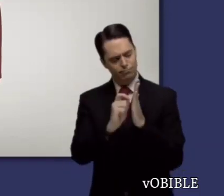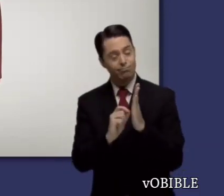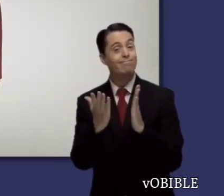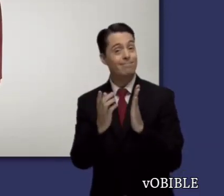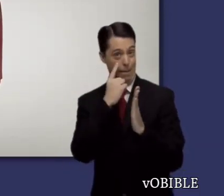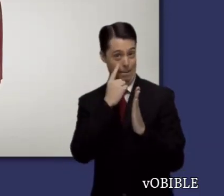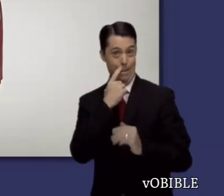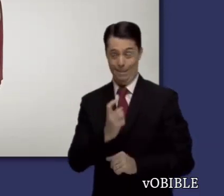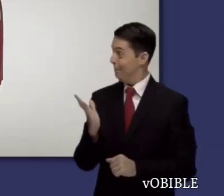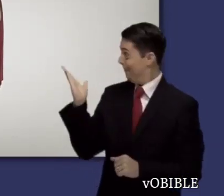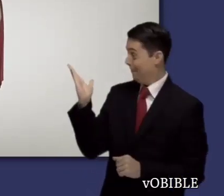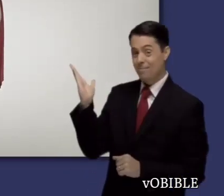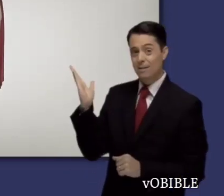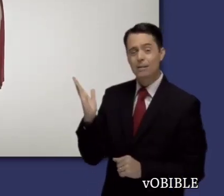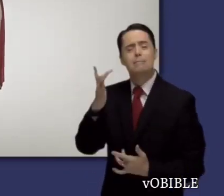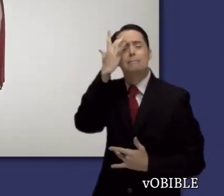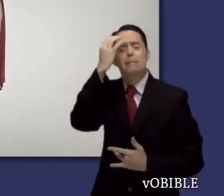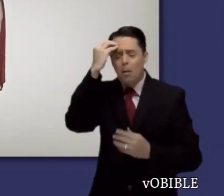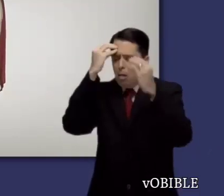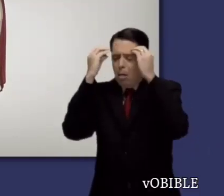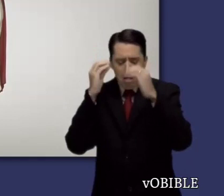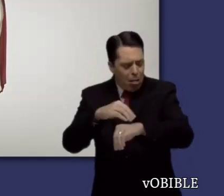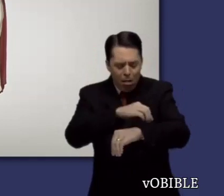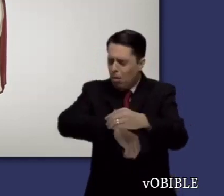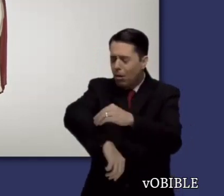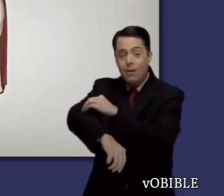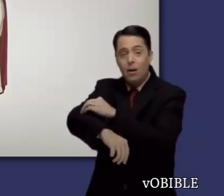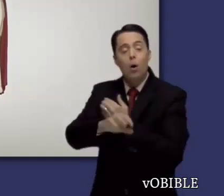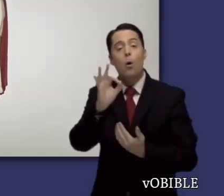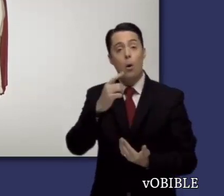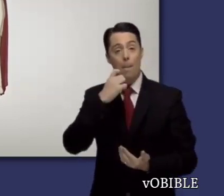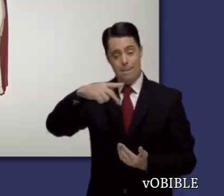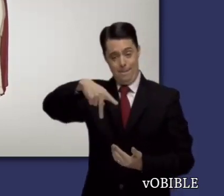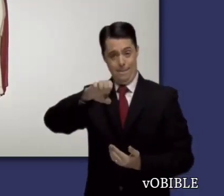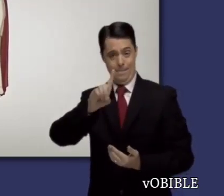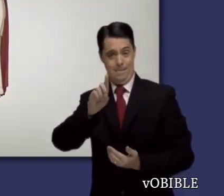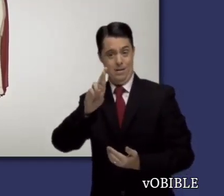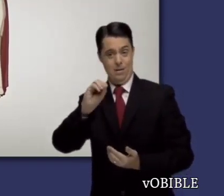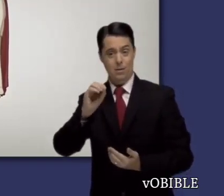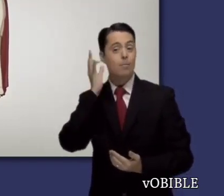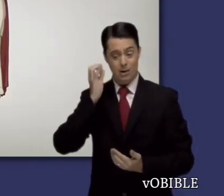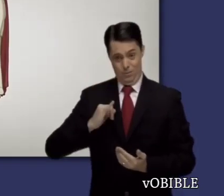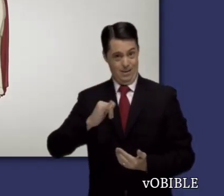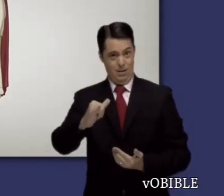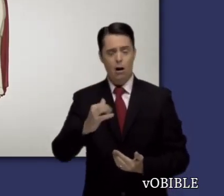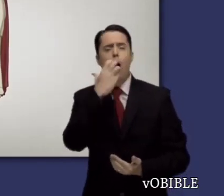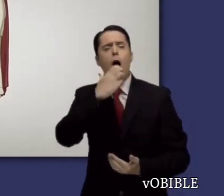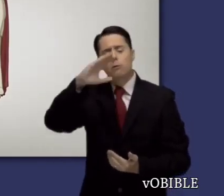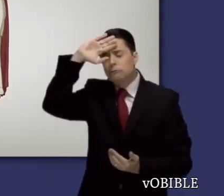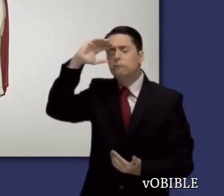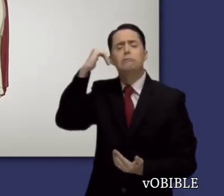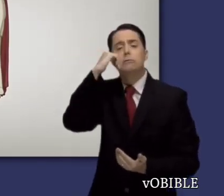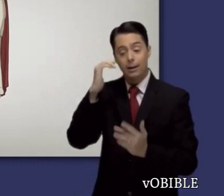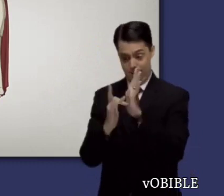Lucas usa más de 300 términos médicos o palabras a las que da un significado médico. sólo él dice de cierto hombre